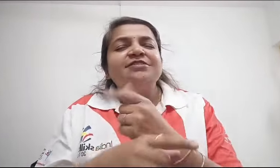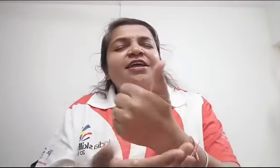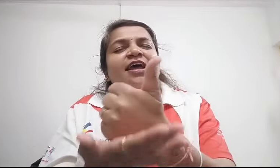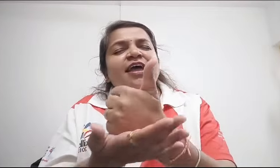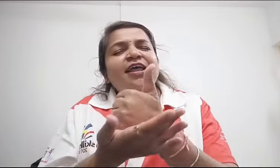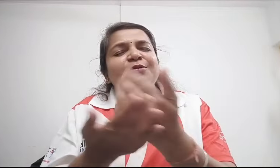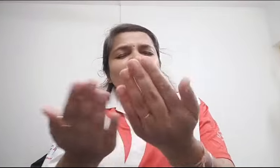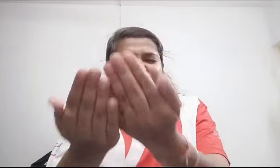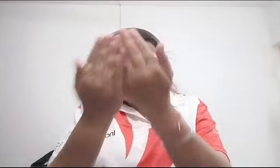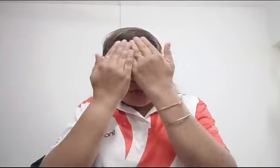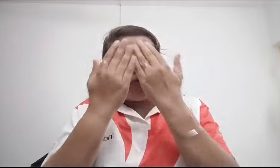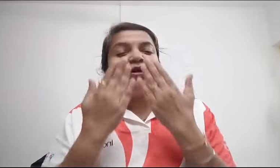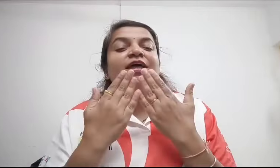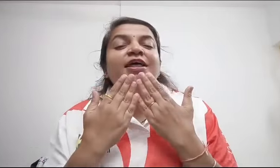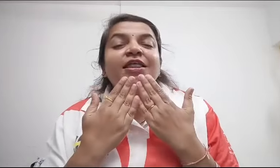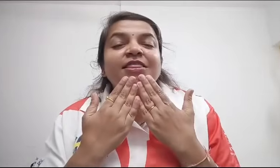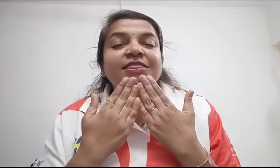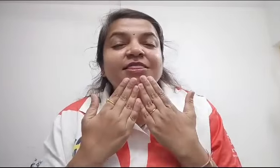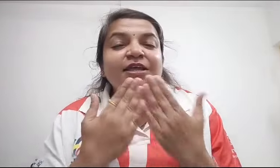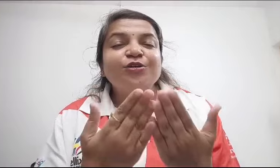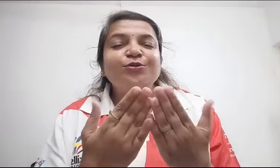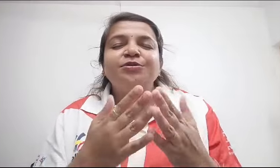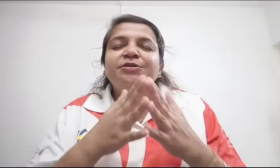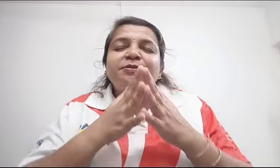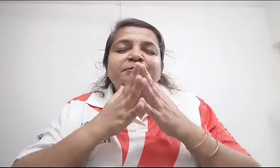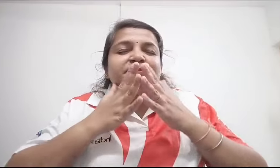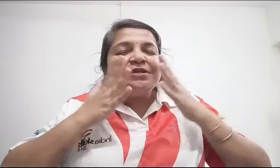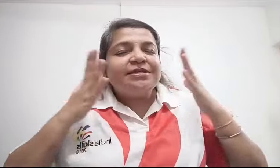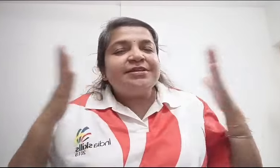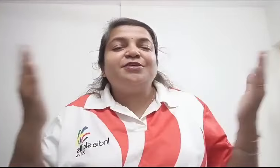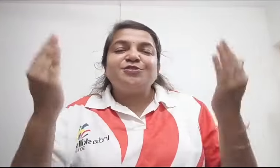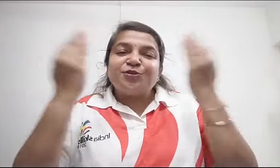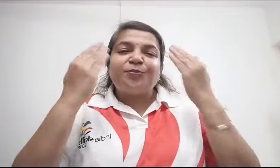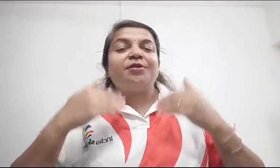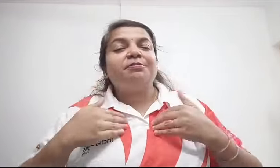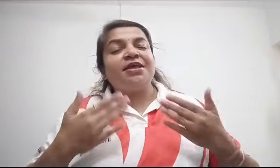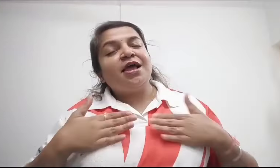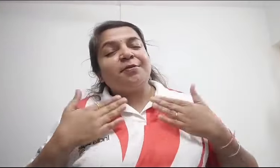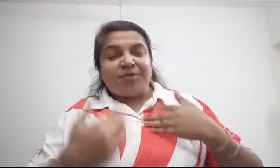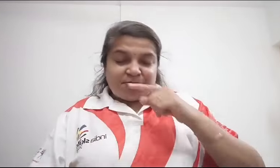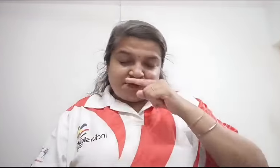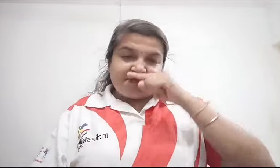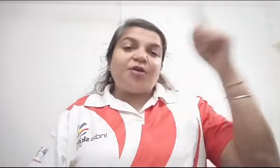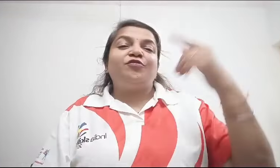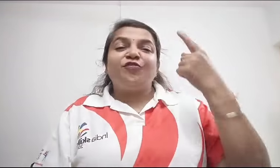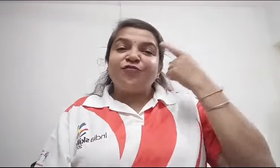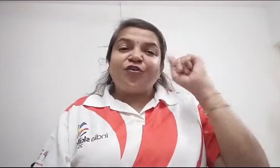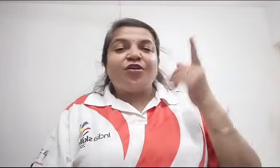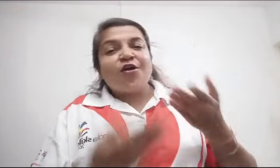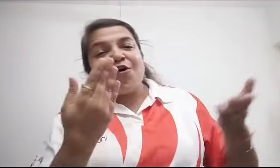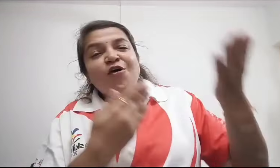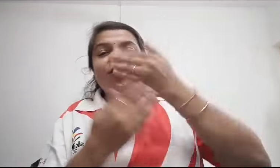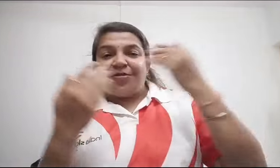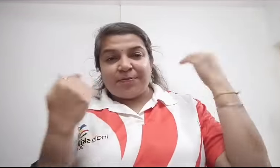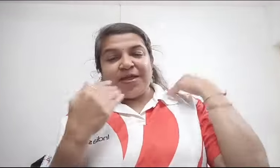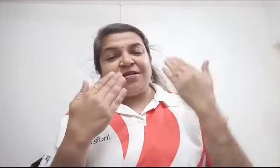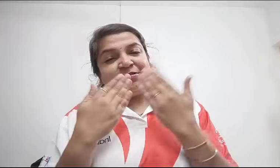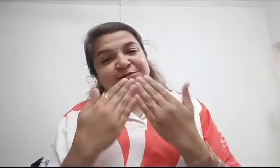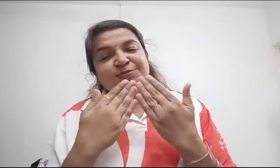पाटी, उसुर्भात आई. ये भी उन्होंने मुझे बहुत मदद की. और सबसे ज़्यादा international के लिए जो डेली के teacher थी, मुझे